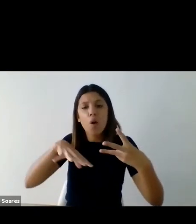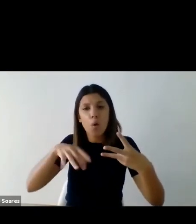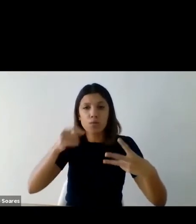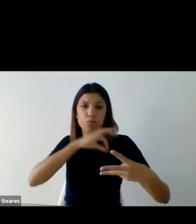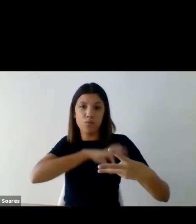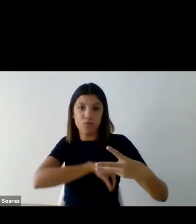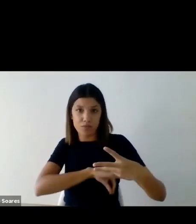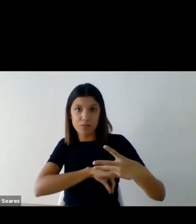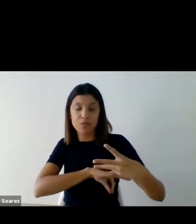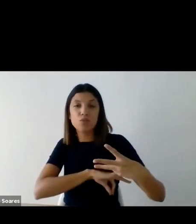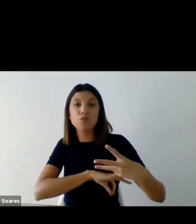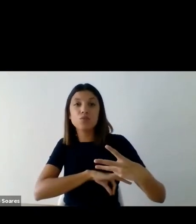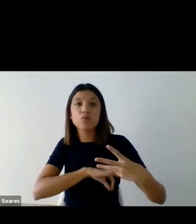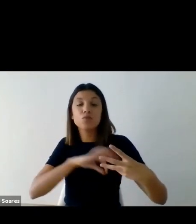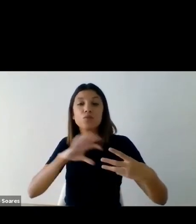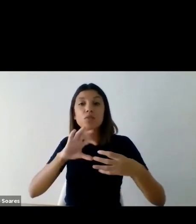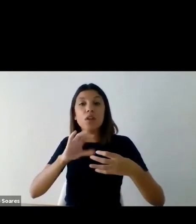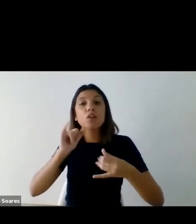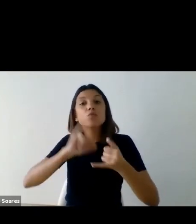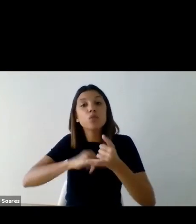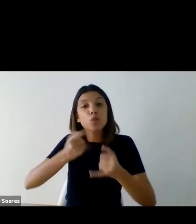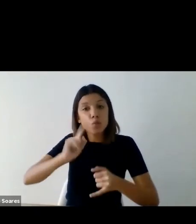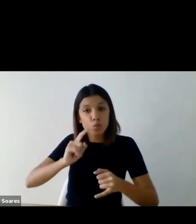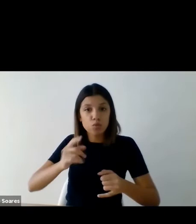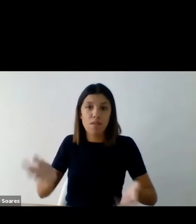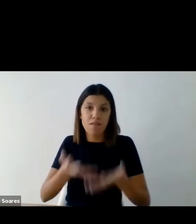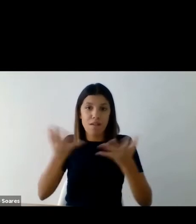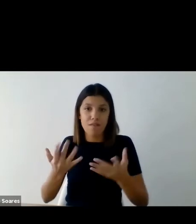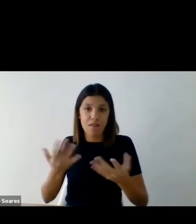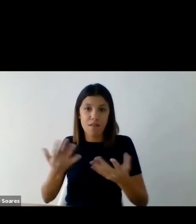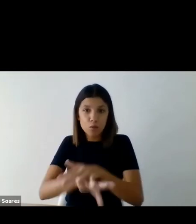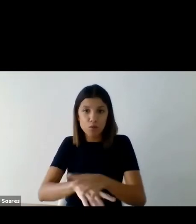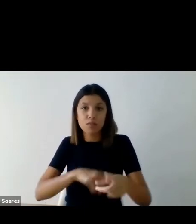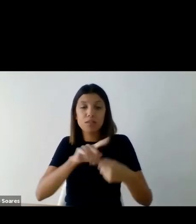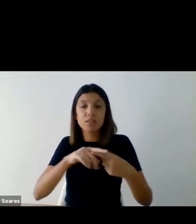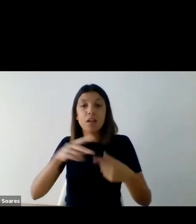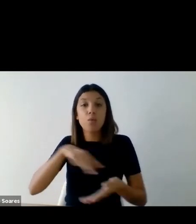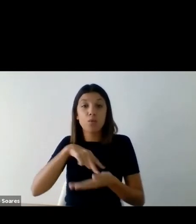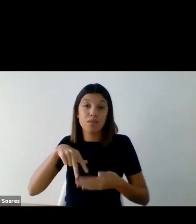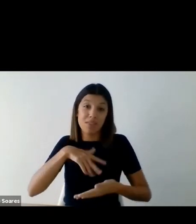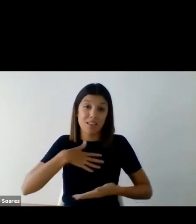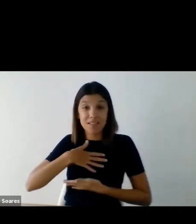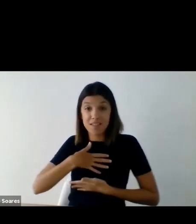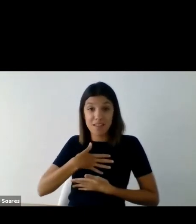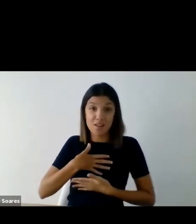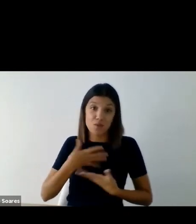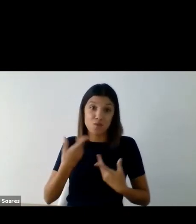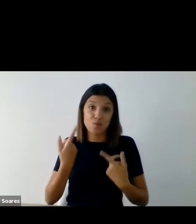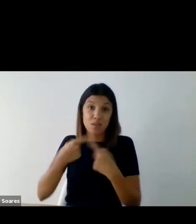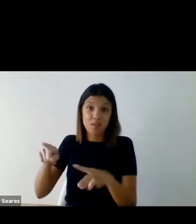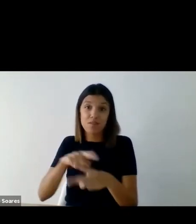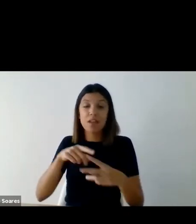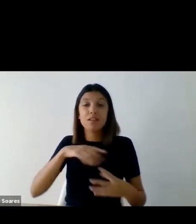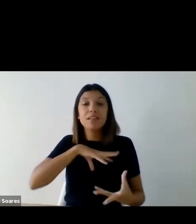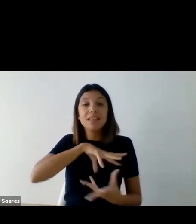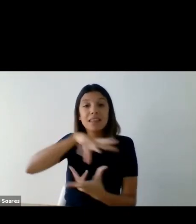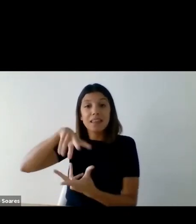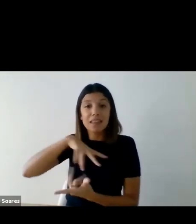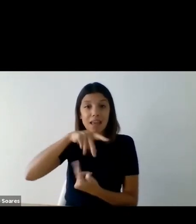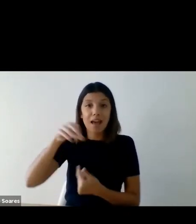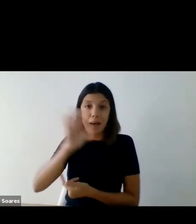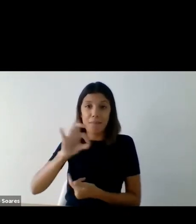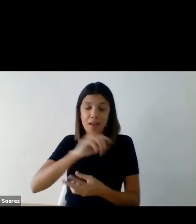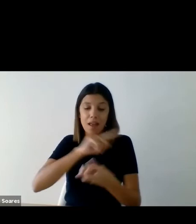nossos associados que promovem a inclusão. Foram eles o Dançando com a Diferença, a Terra Amarela e a Voarte.